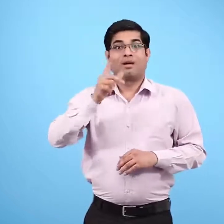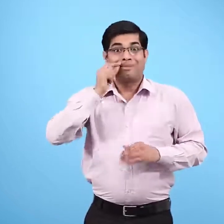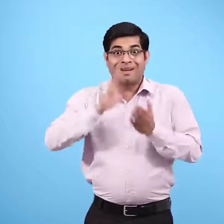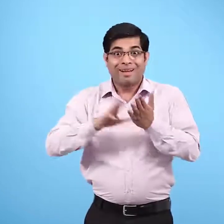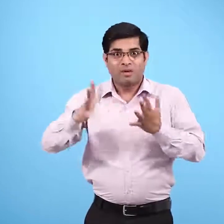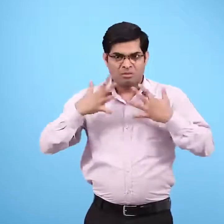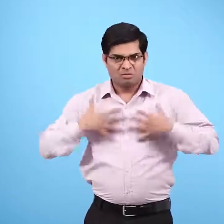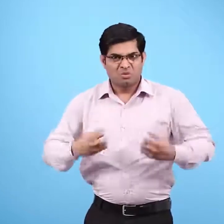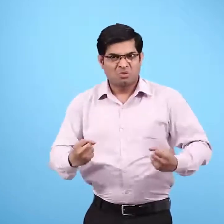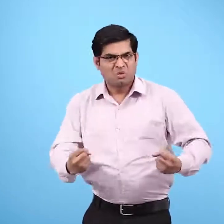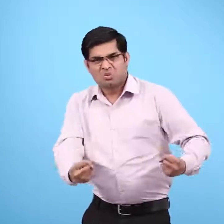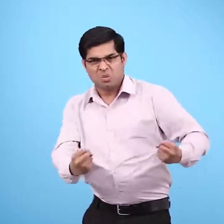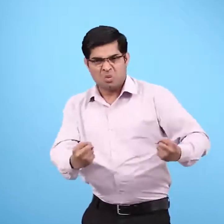और बहुत तंदुरुस्त था